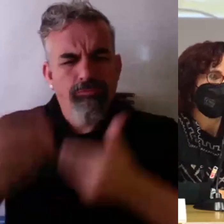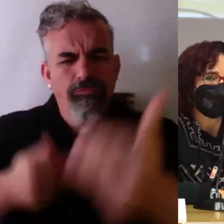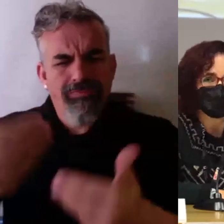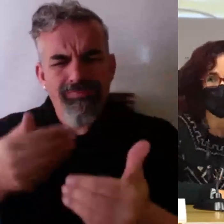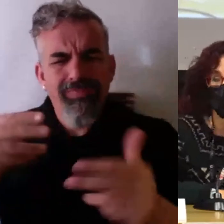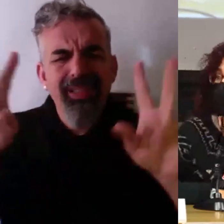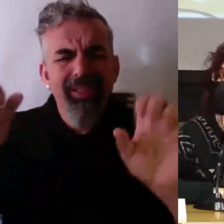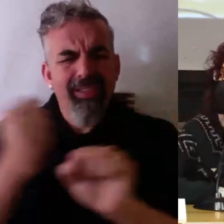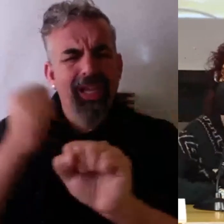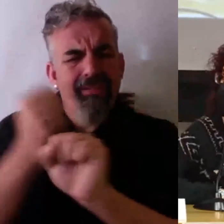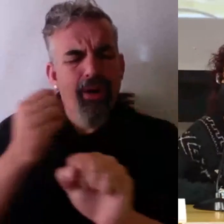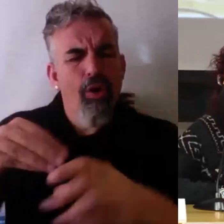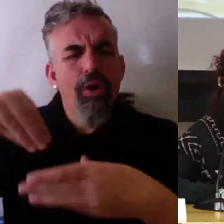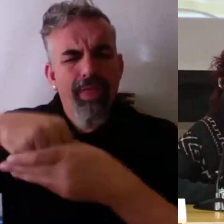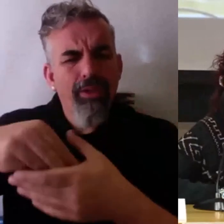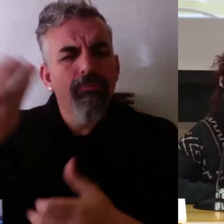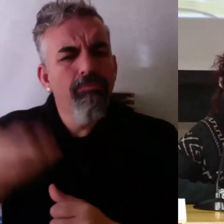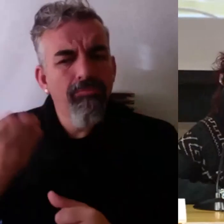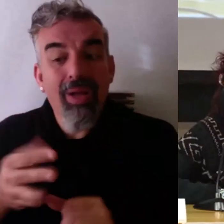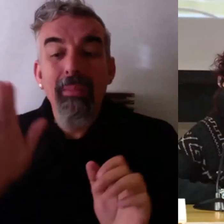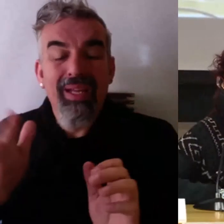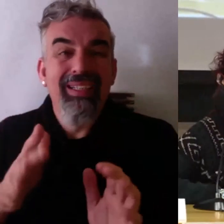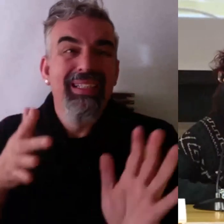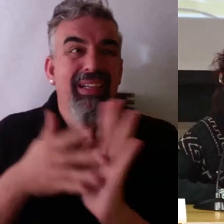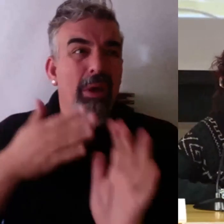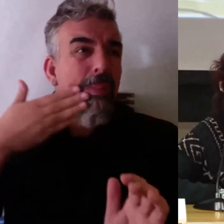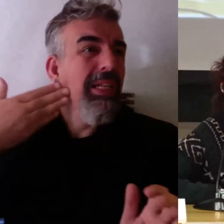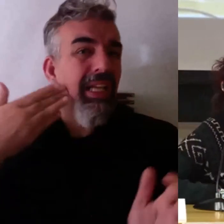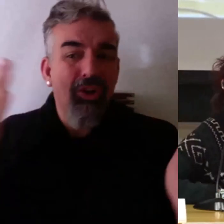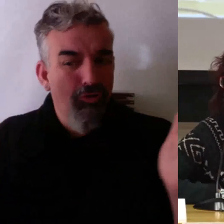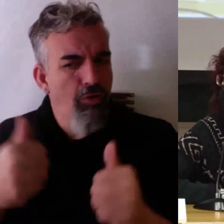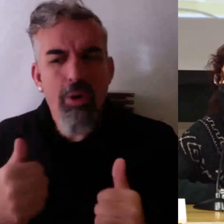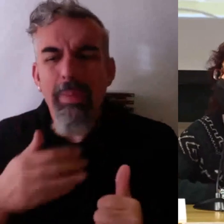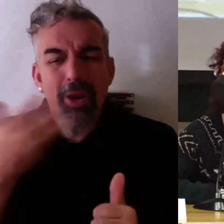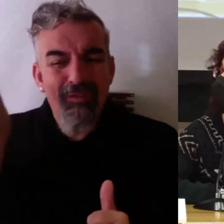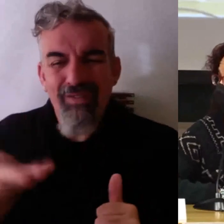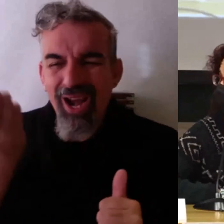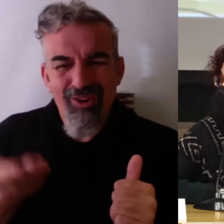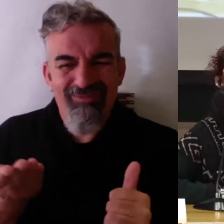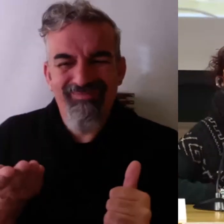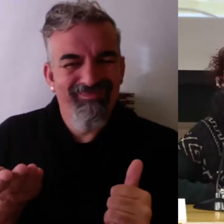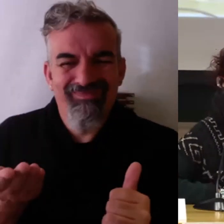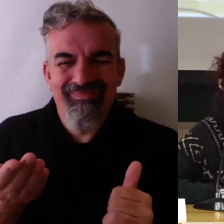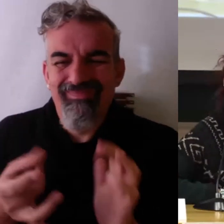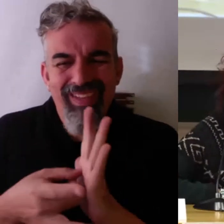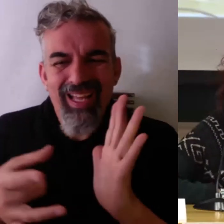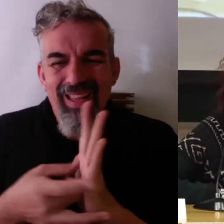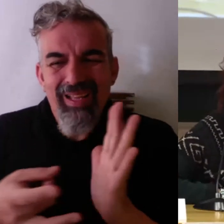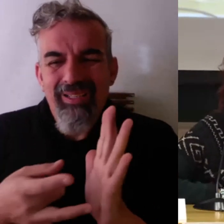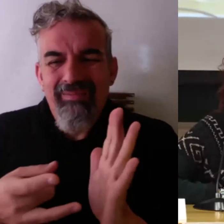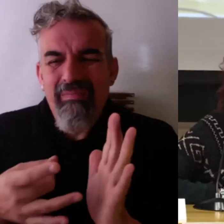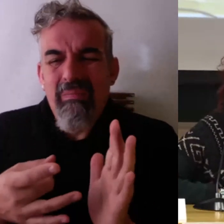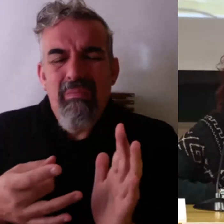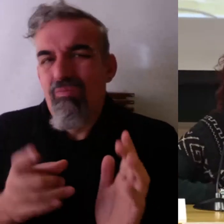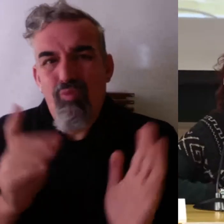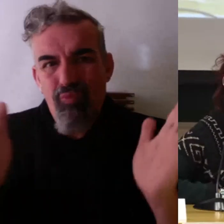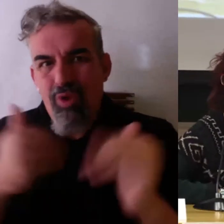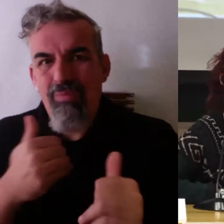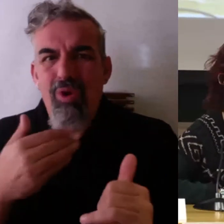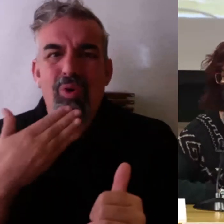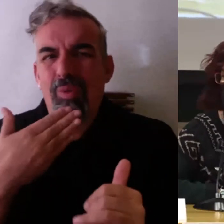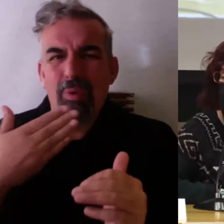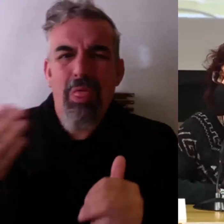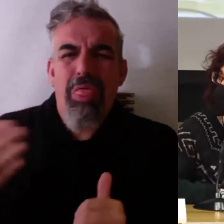no diría desprestigiada pero sí que está un poco olvidada poco valorada se nos valía muy poco por eso nosotros